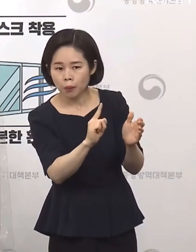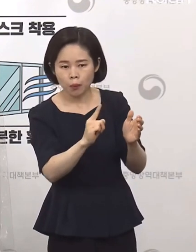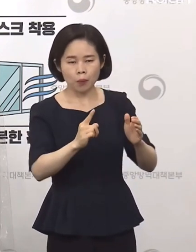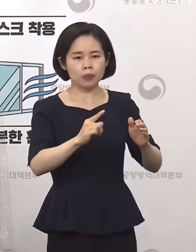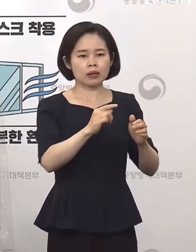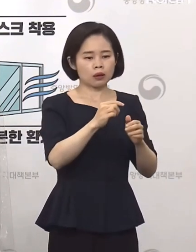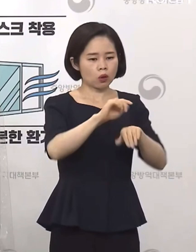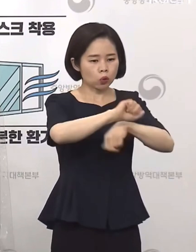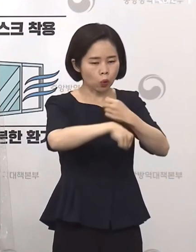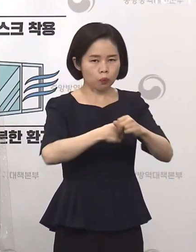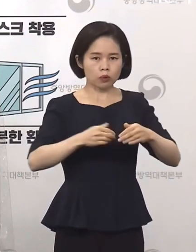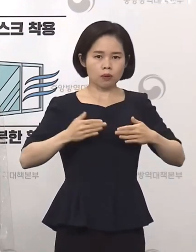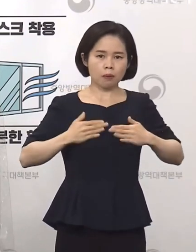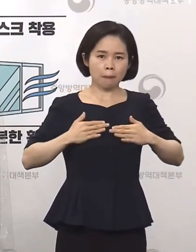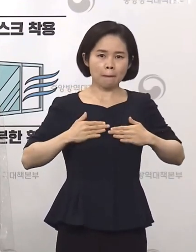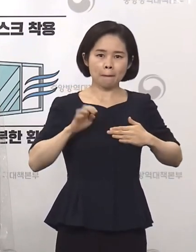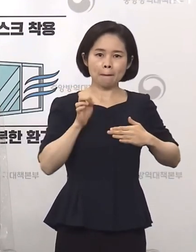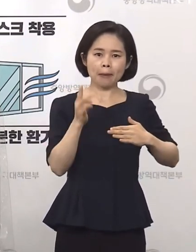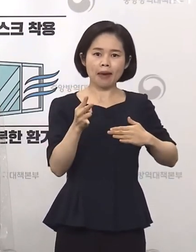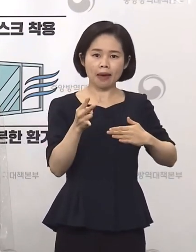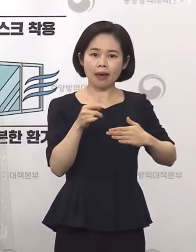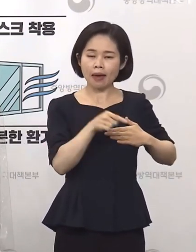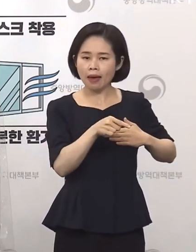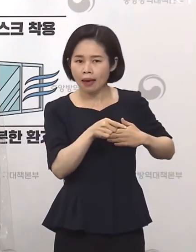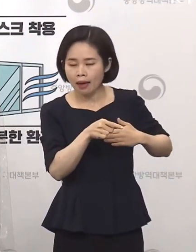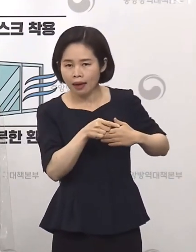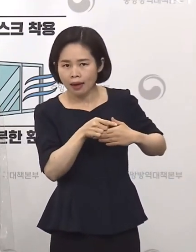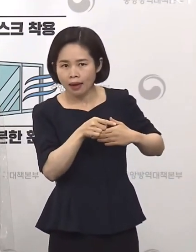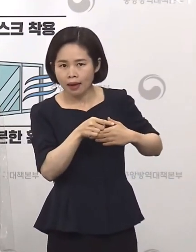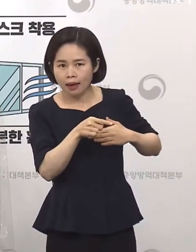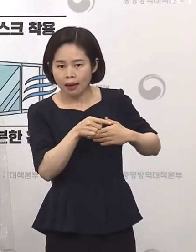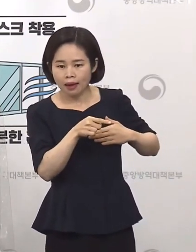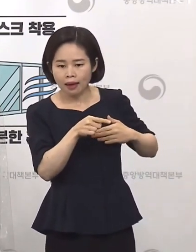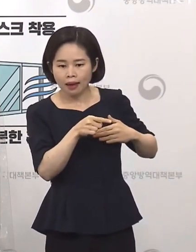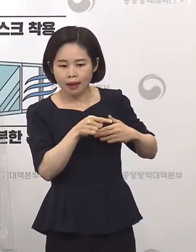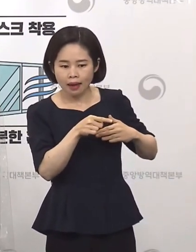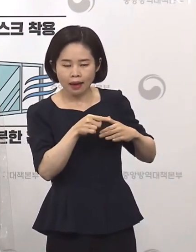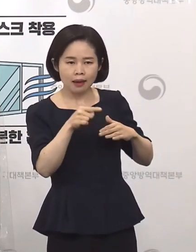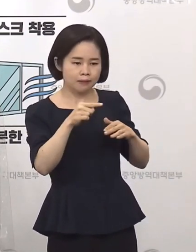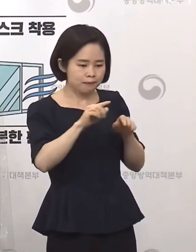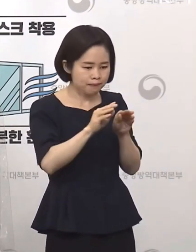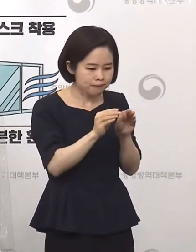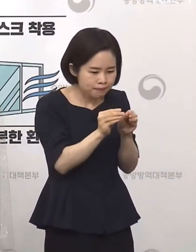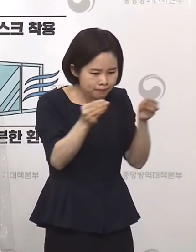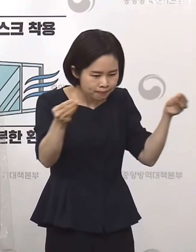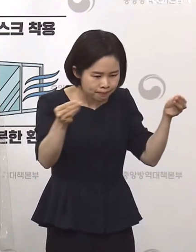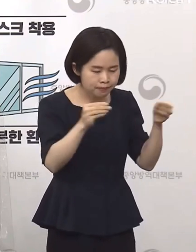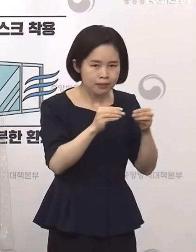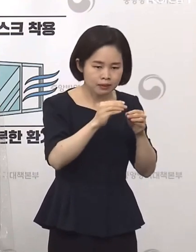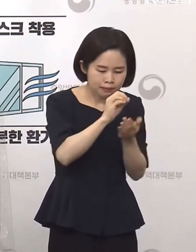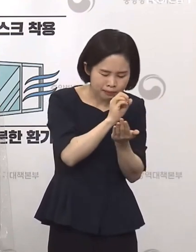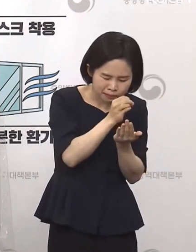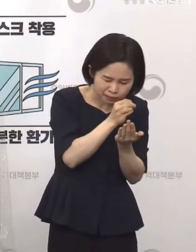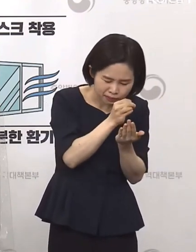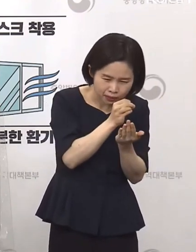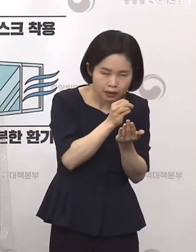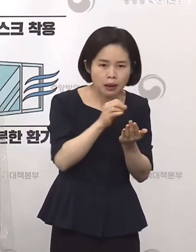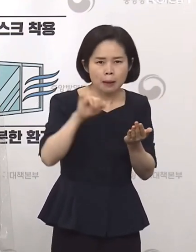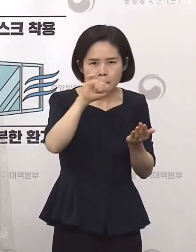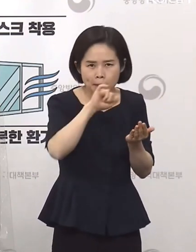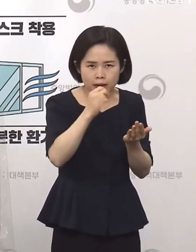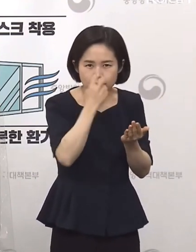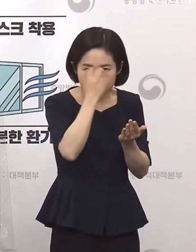병리 조직학적으로 코로나 감염 여부를 바이러스 검사도 하고 또 현미경 등을 통해서